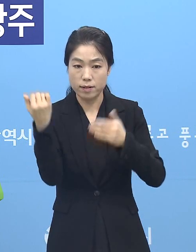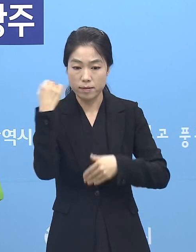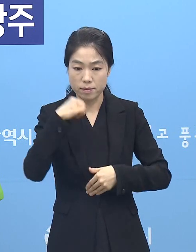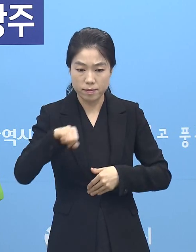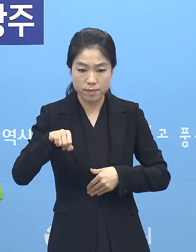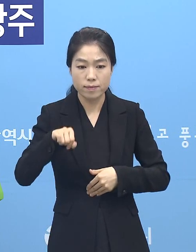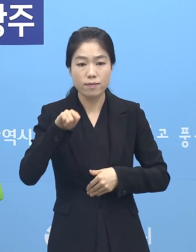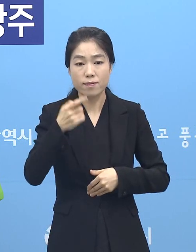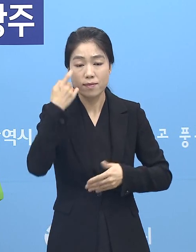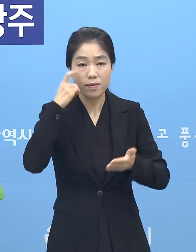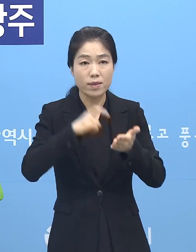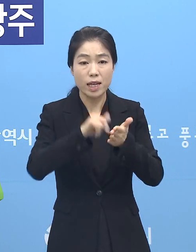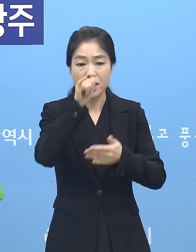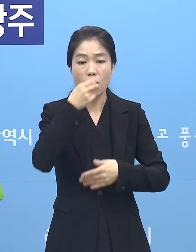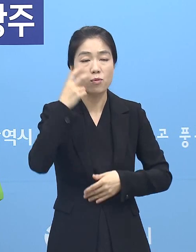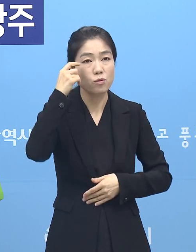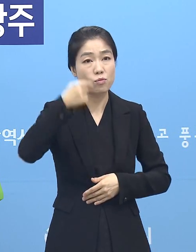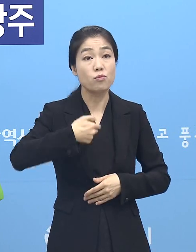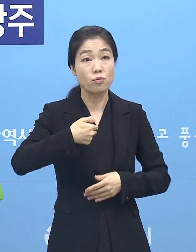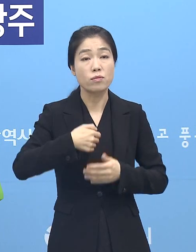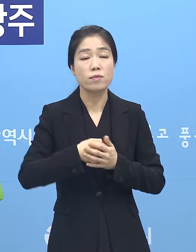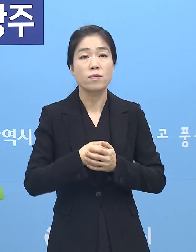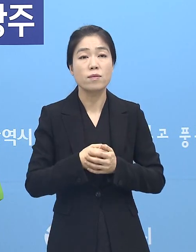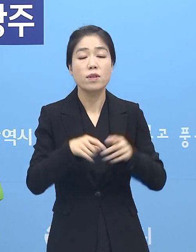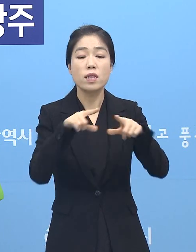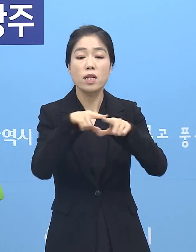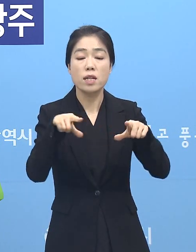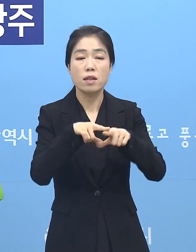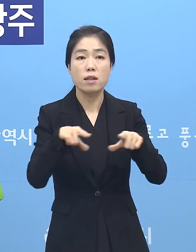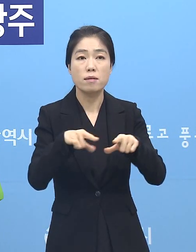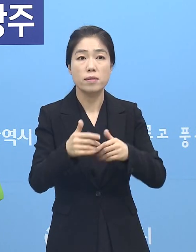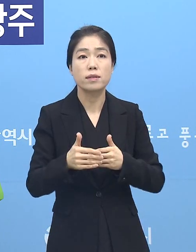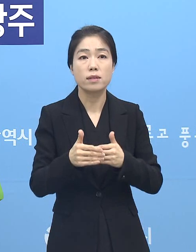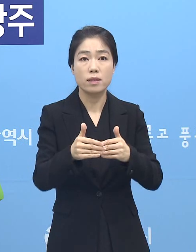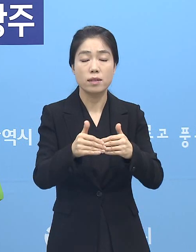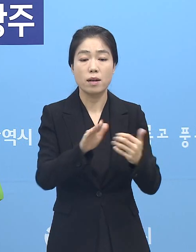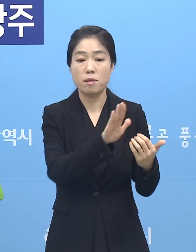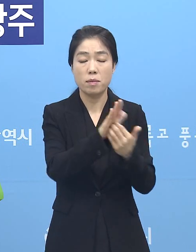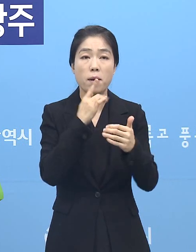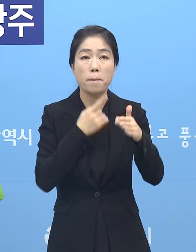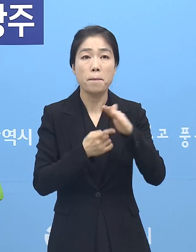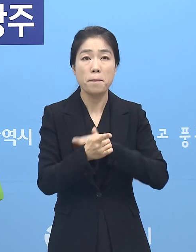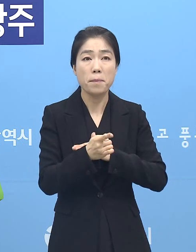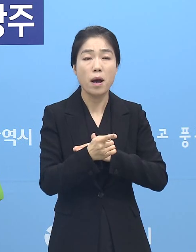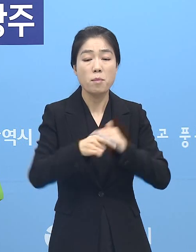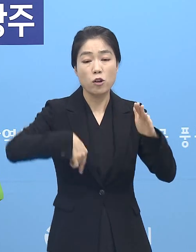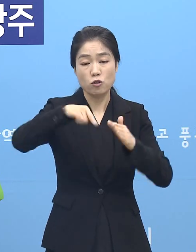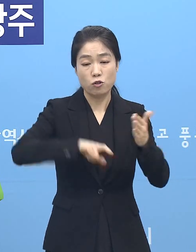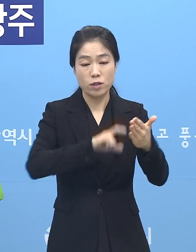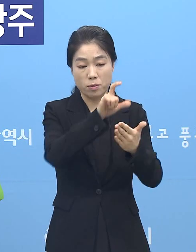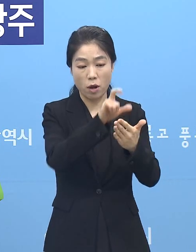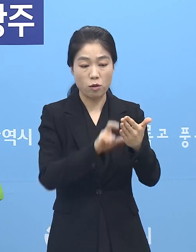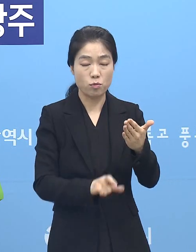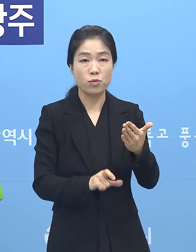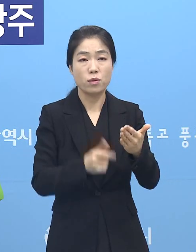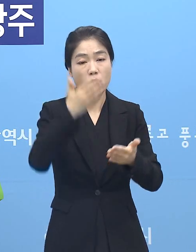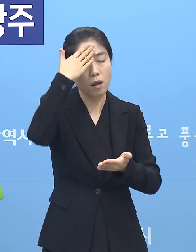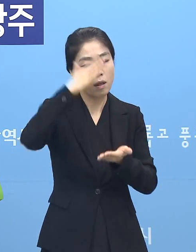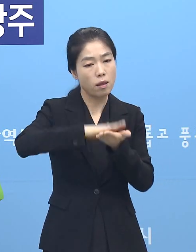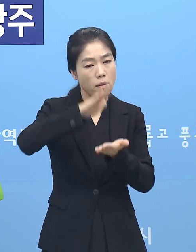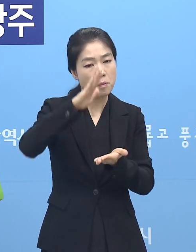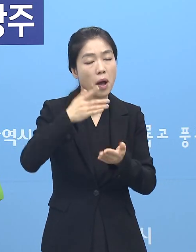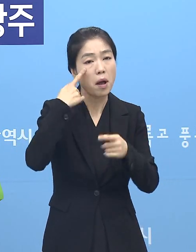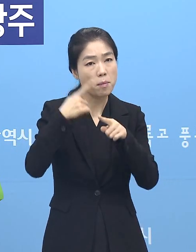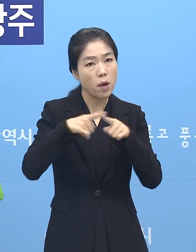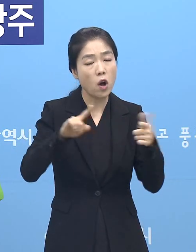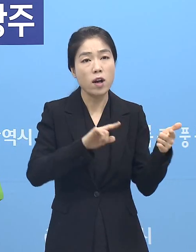병원이 있는지를 질문 주셨습니다. 지금 일반적으로 진행되는 방역 조치 예를 들면 출입자 명부라든지 발열 체크 같은